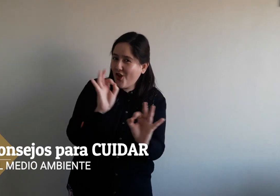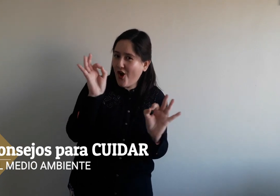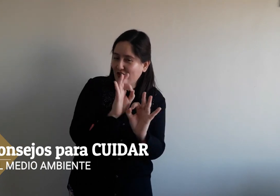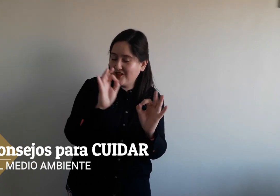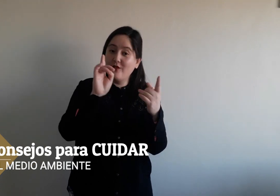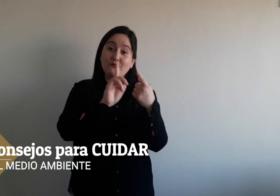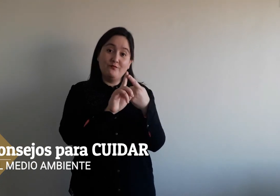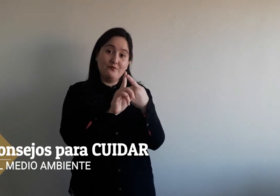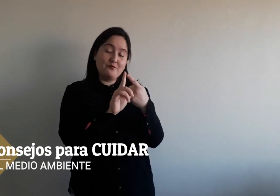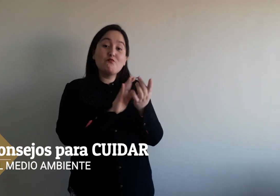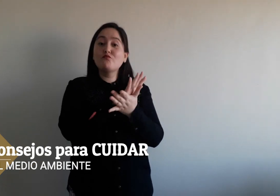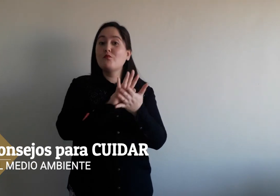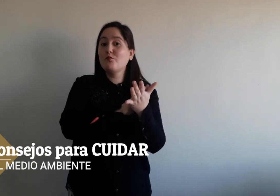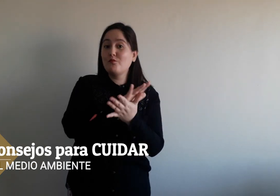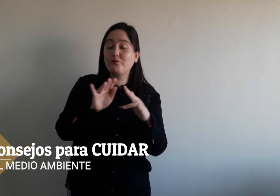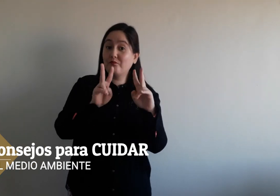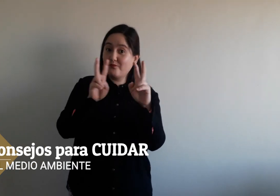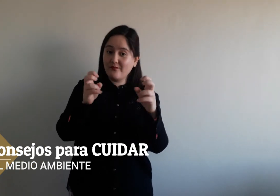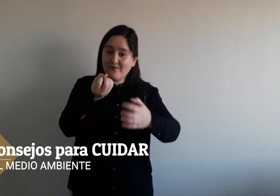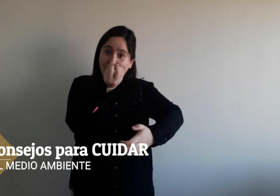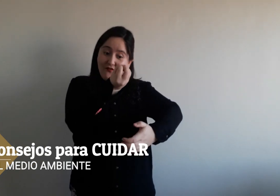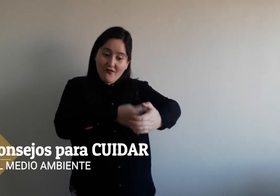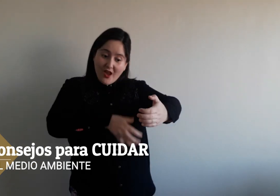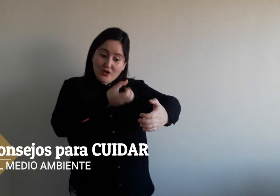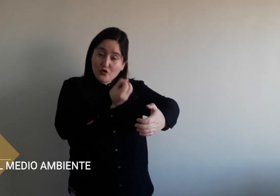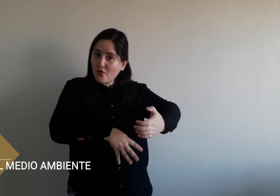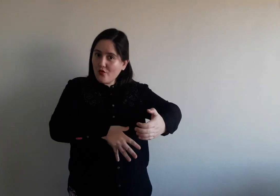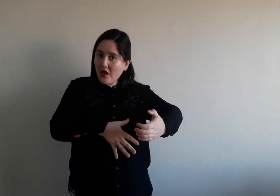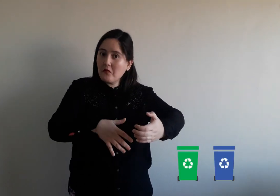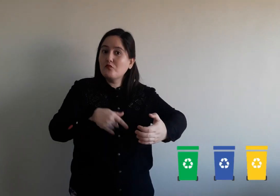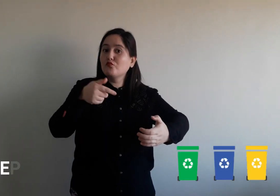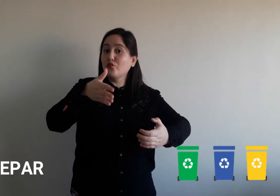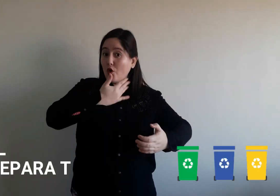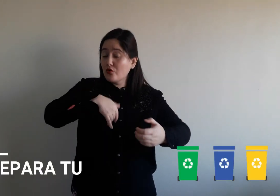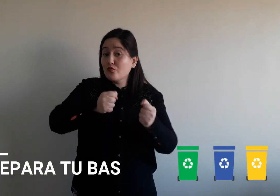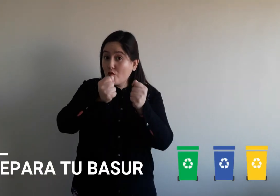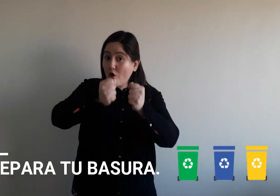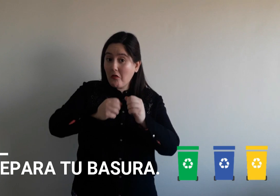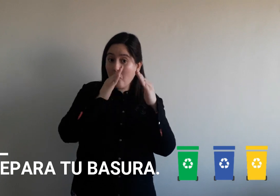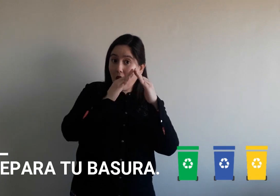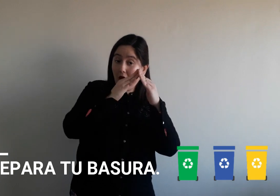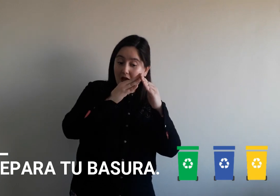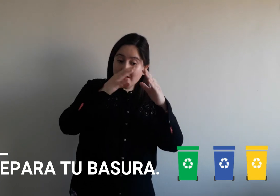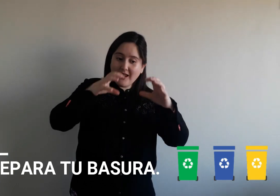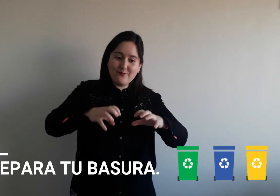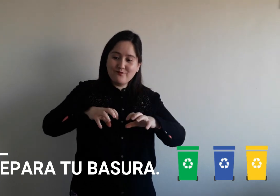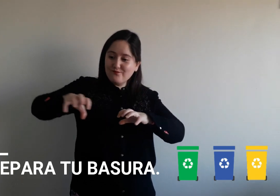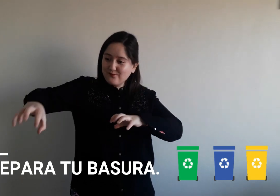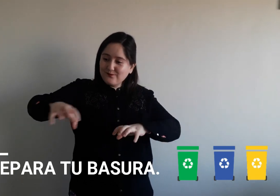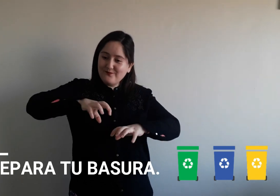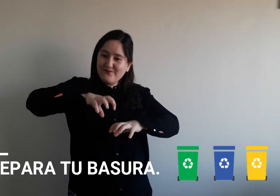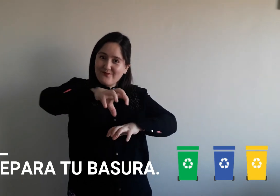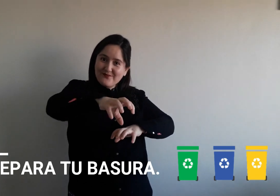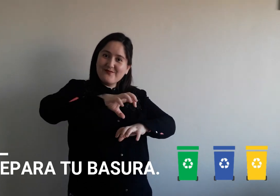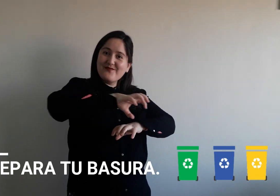Entonces, les voy a dar unos consejos. Por ejemplo, la basura de nuestra casa, nosotros podemos separarla.